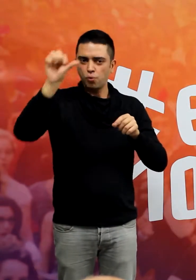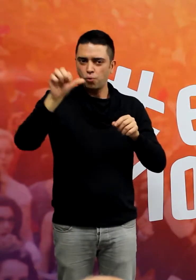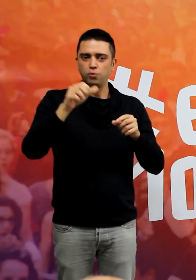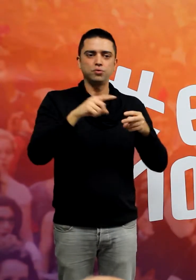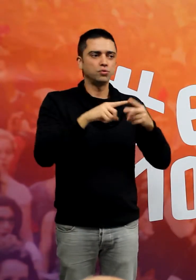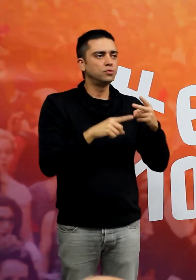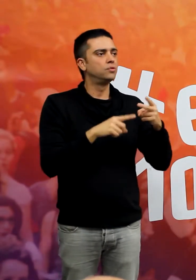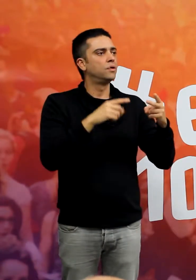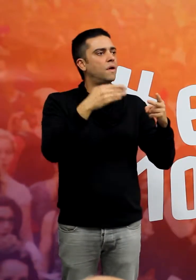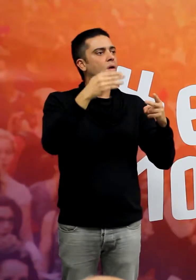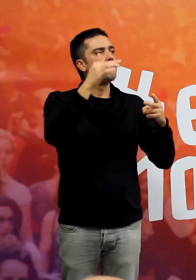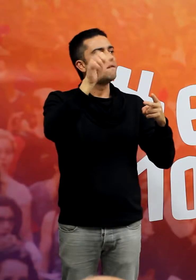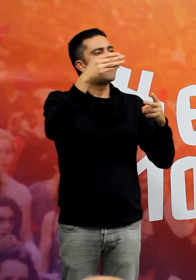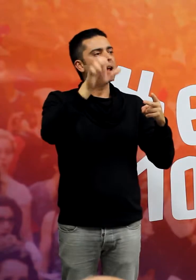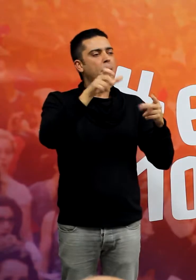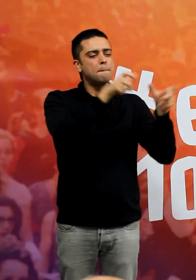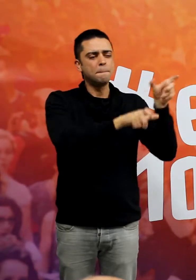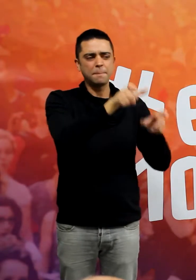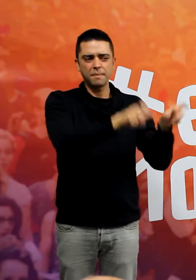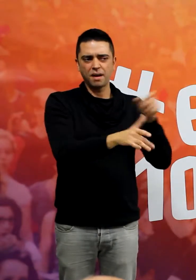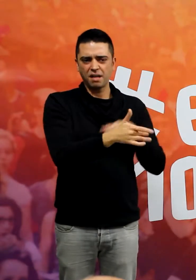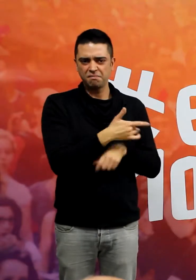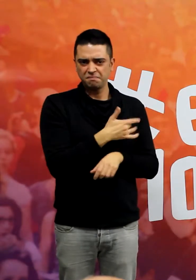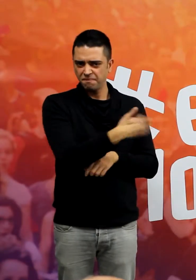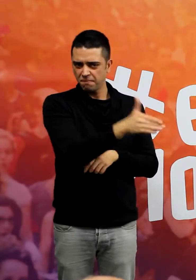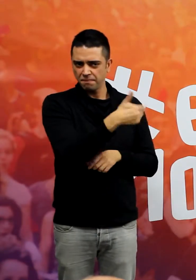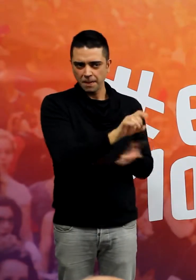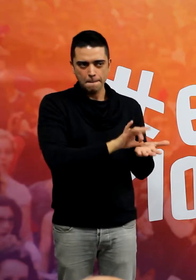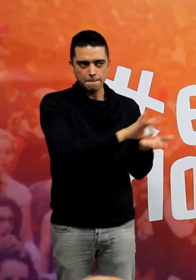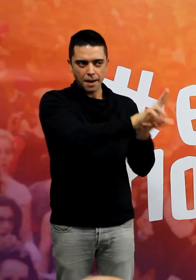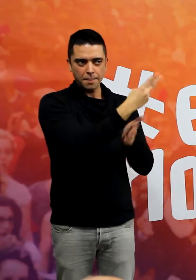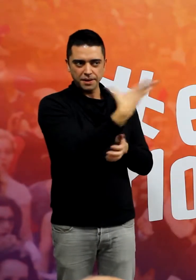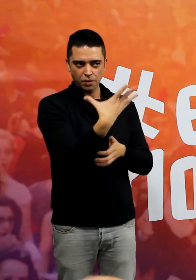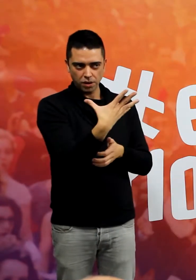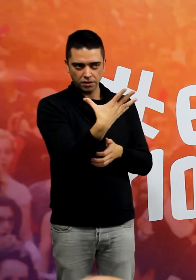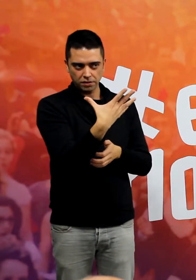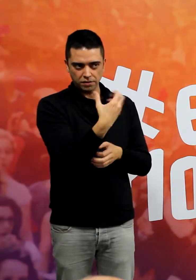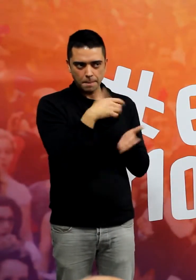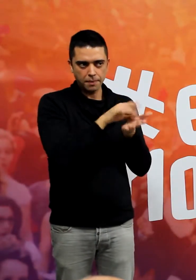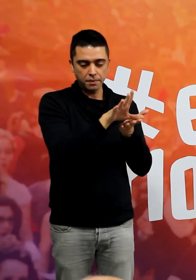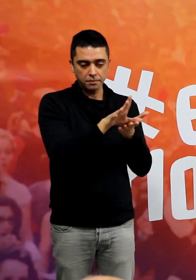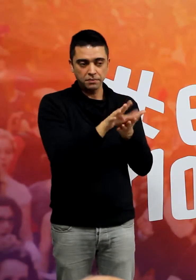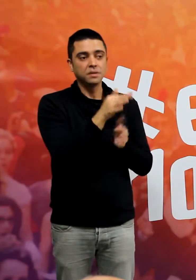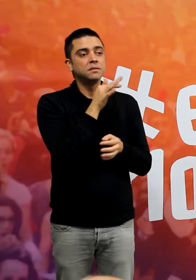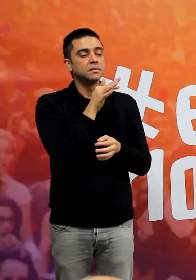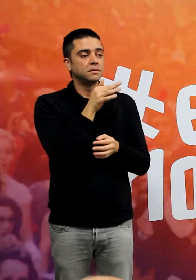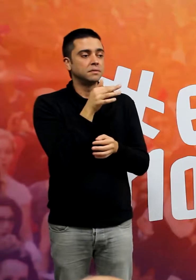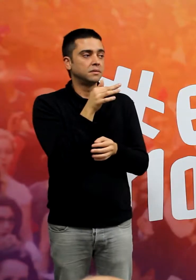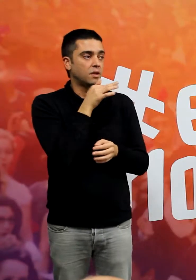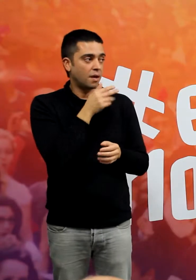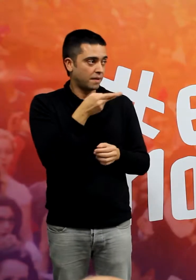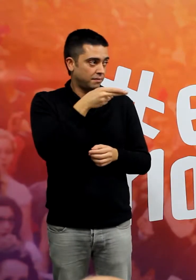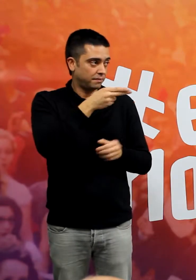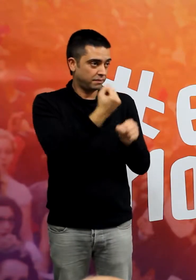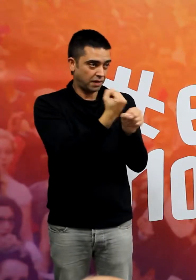Fabra. A tota aquesta gent tola la vam fer fora el dia 24 de maig, però no s'acaba la feina. Encara ens queda molta màfia que treure de les